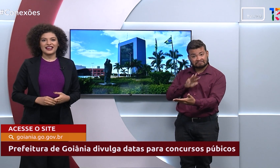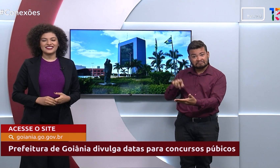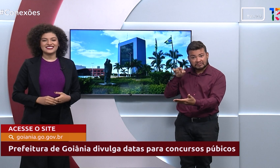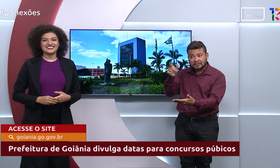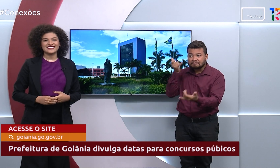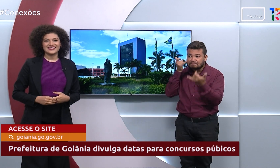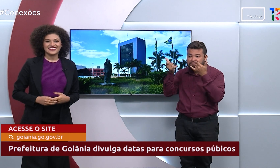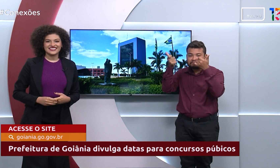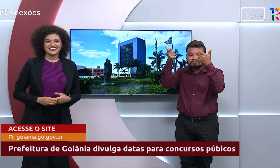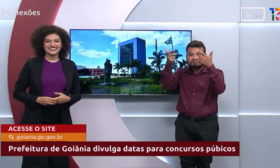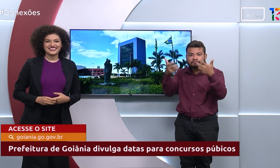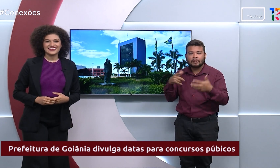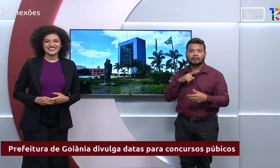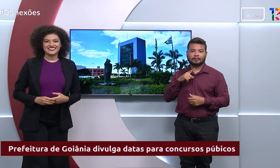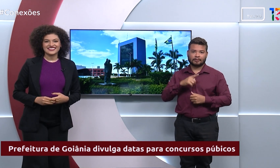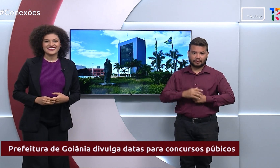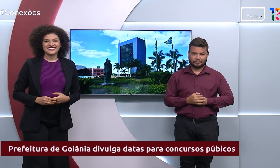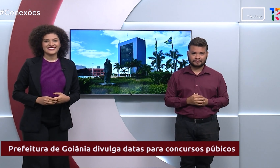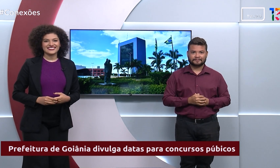.br